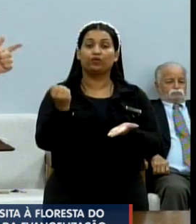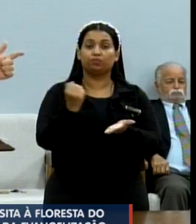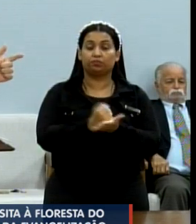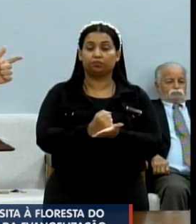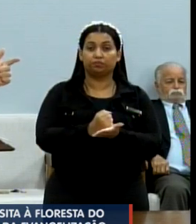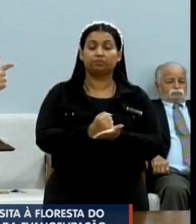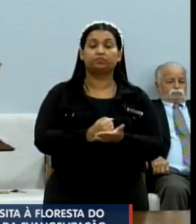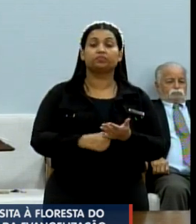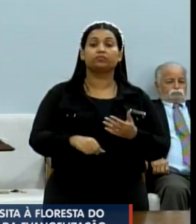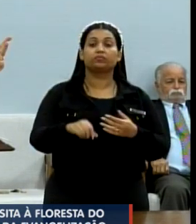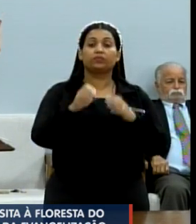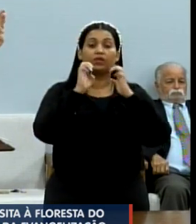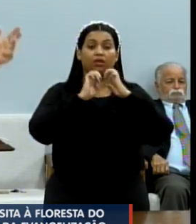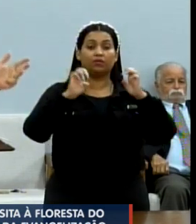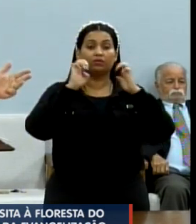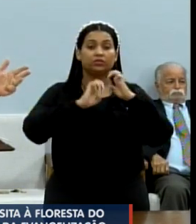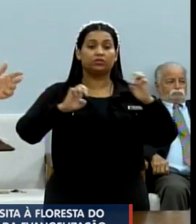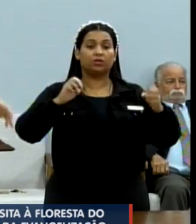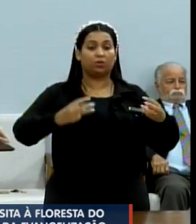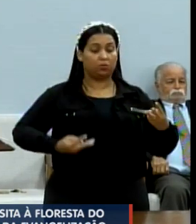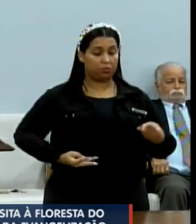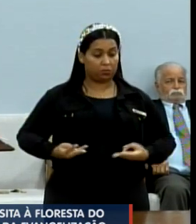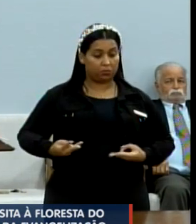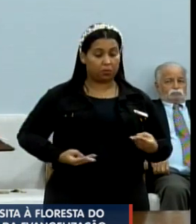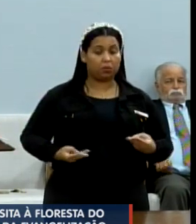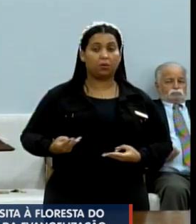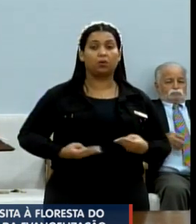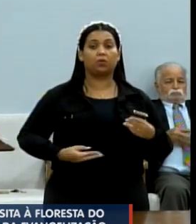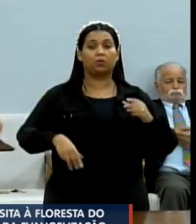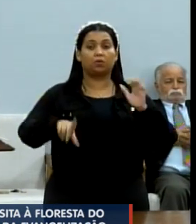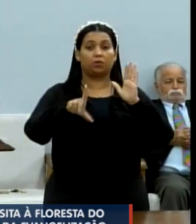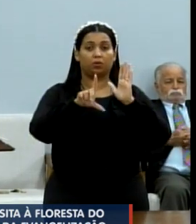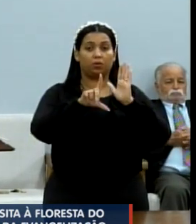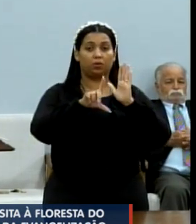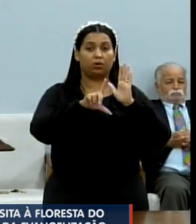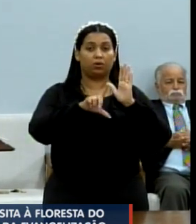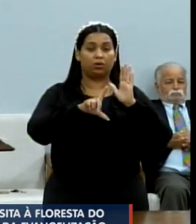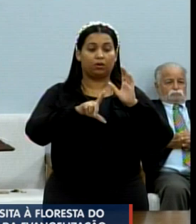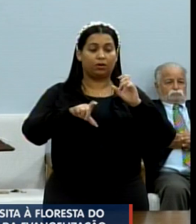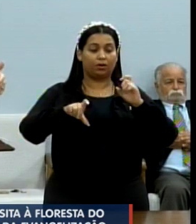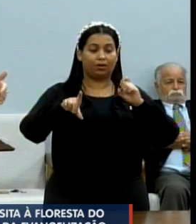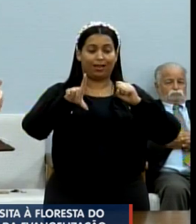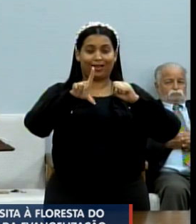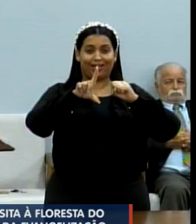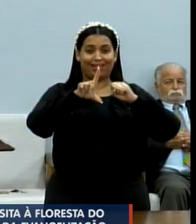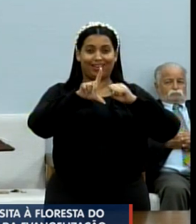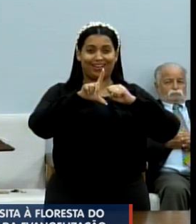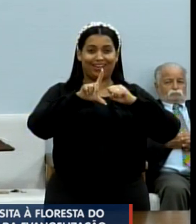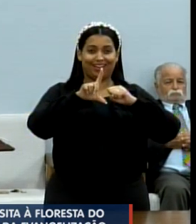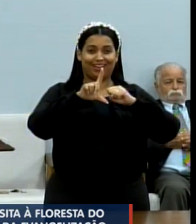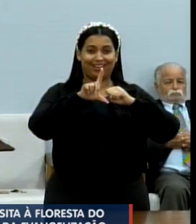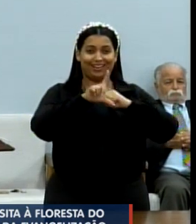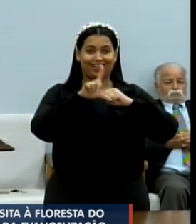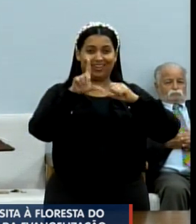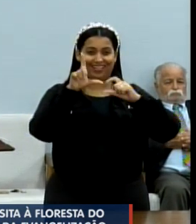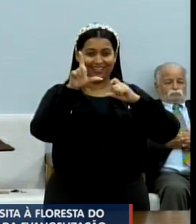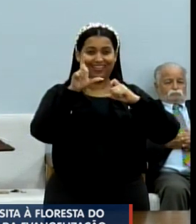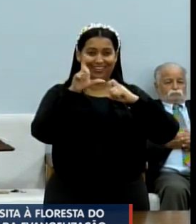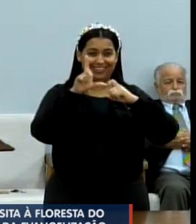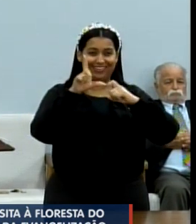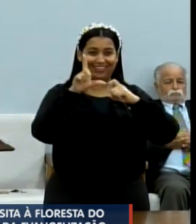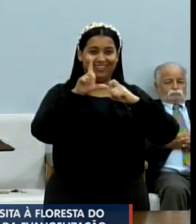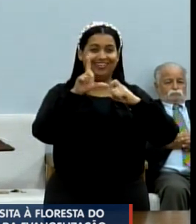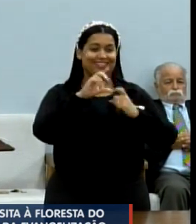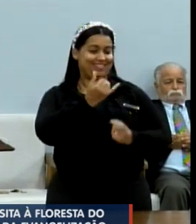Marcos, de Lucas, de Mateus e de João. Então essa lei, ela vem para consagrar esse